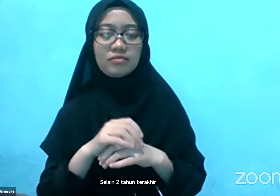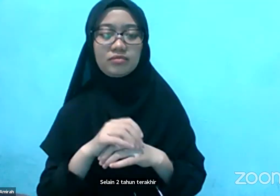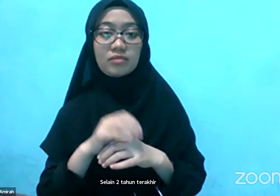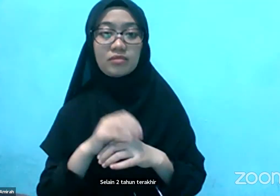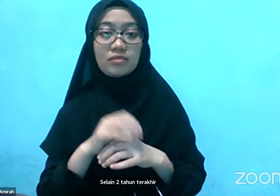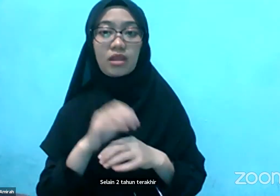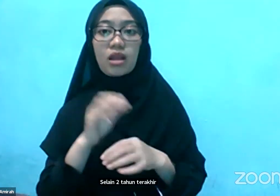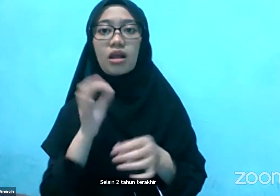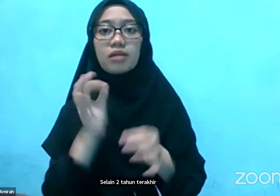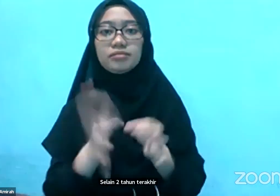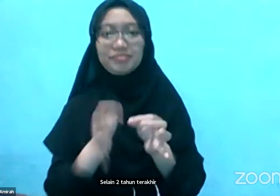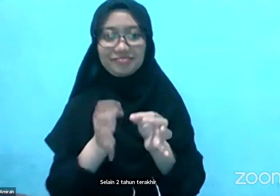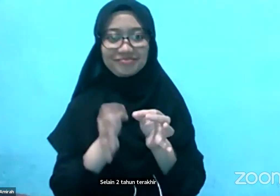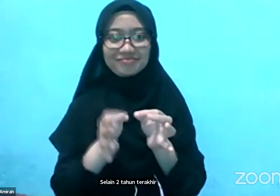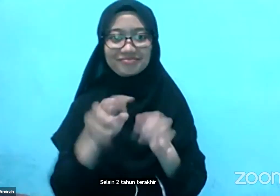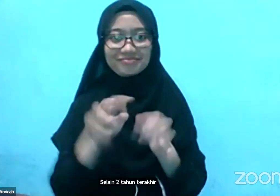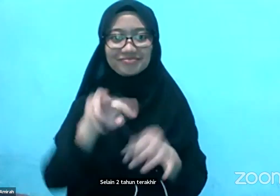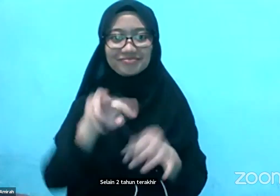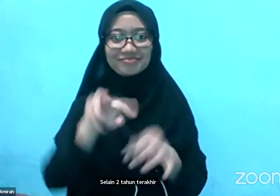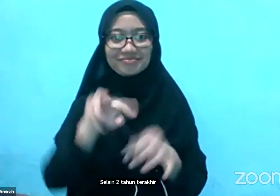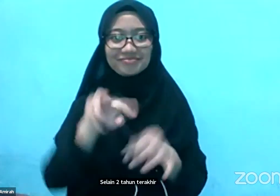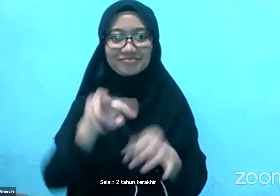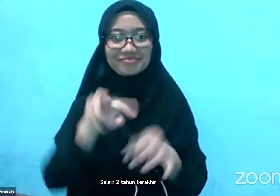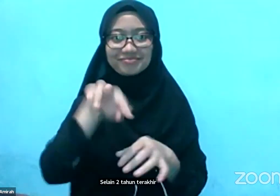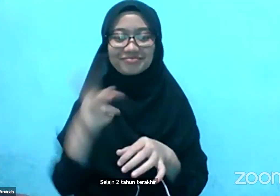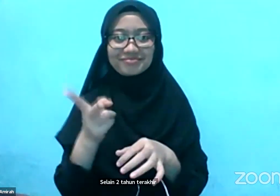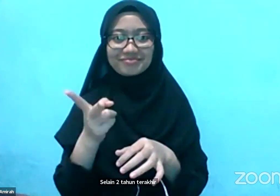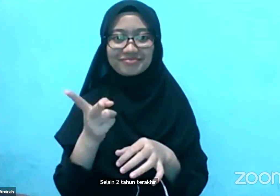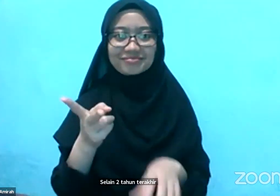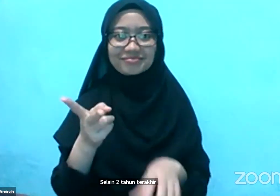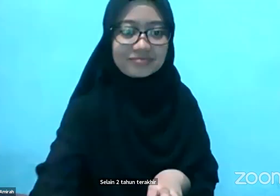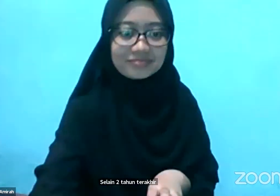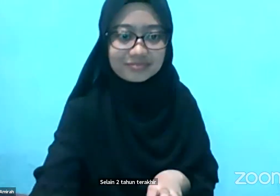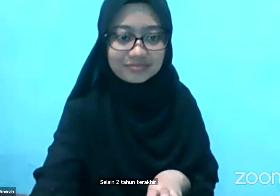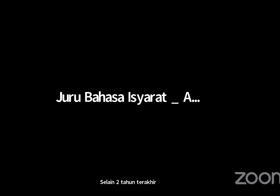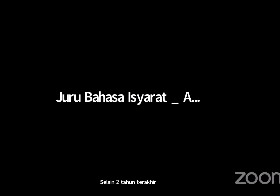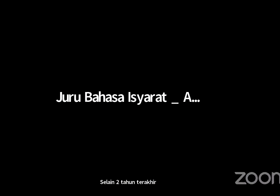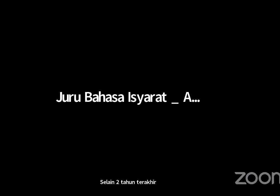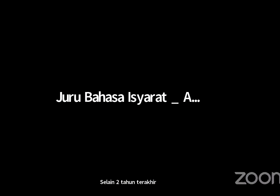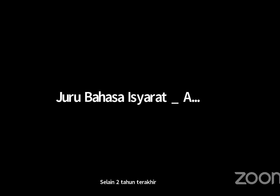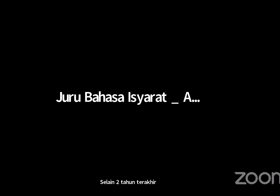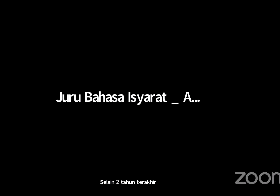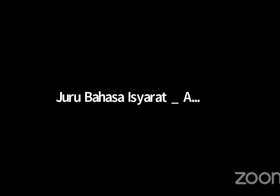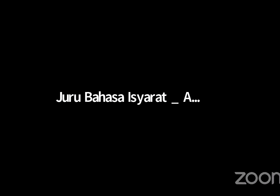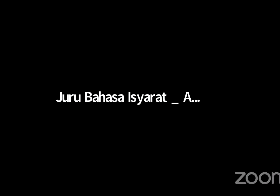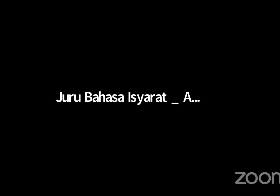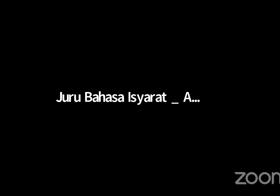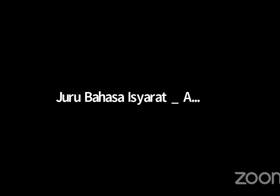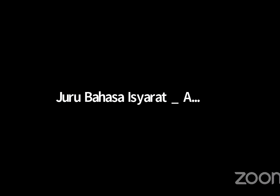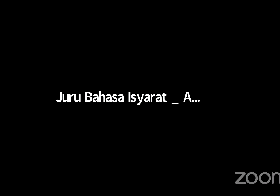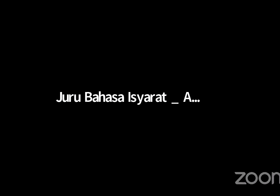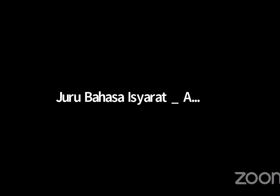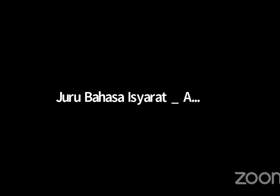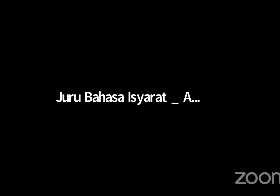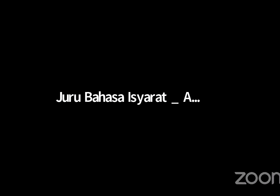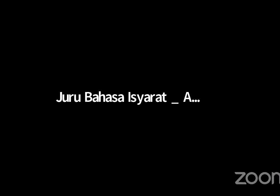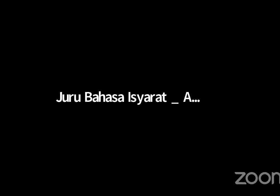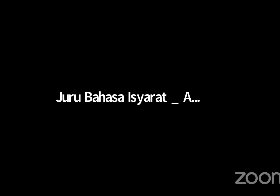Medis itu masih sangat Mempengkaruhi kehidupan Di pabel ya Jadi segala Keputusan itu Ada di tangan medis